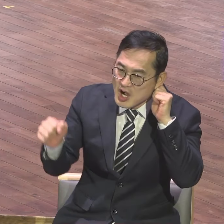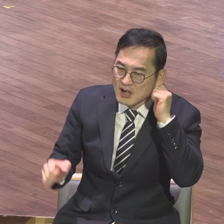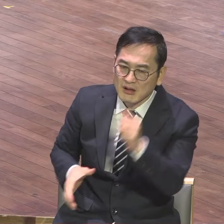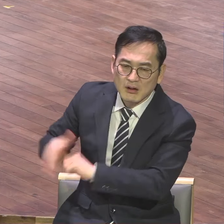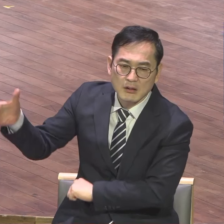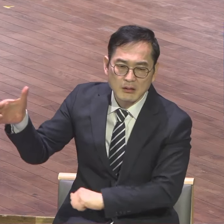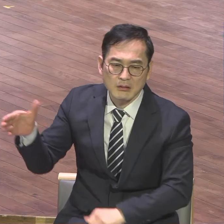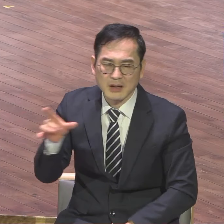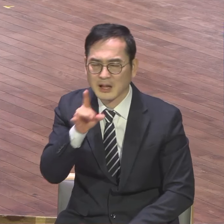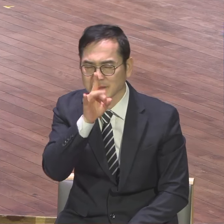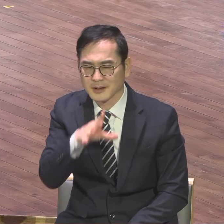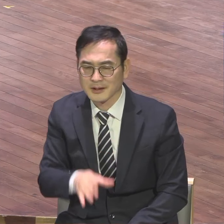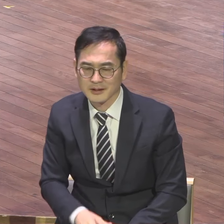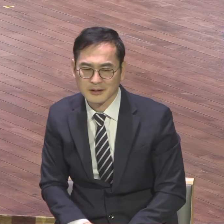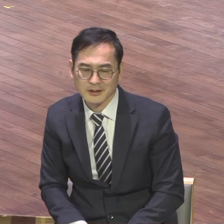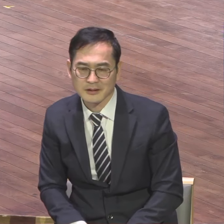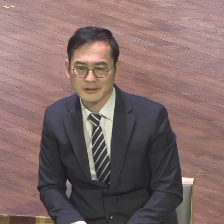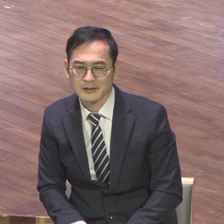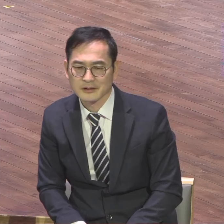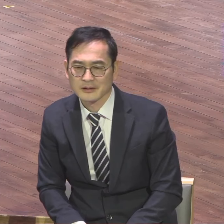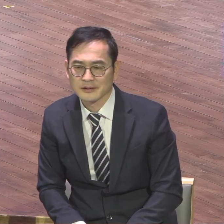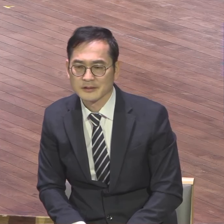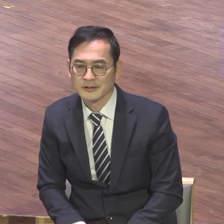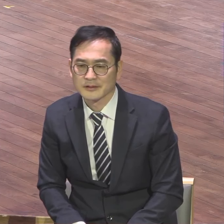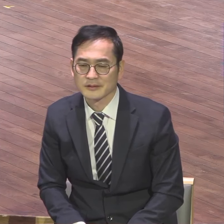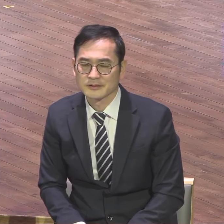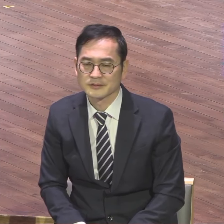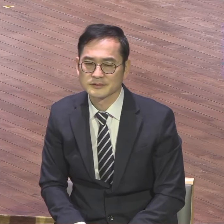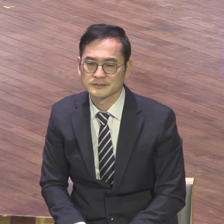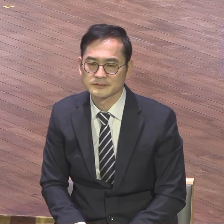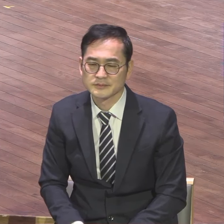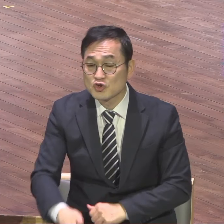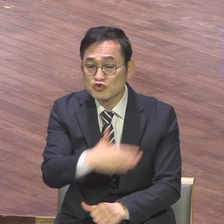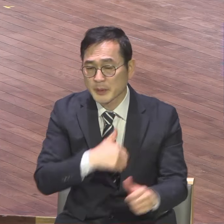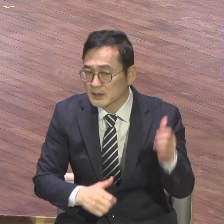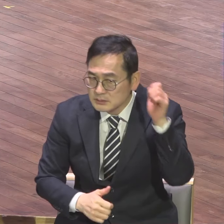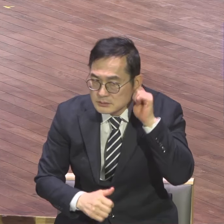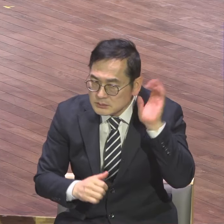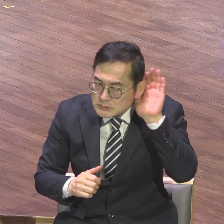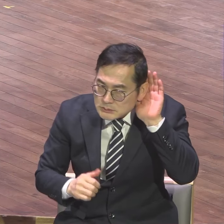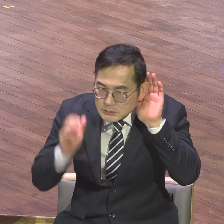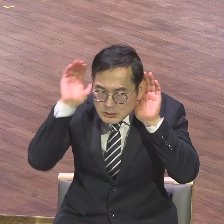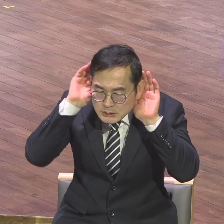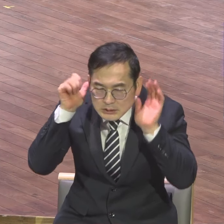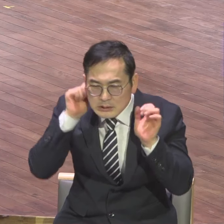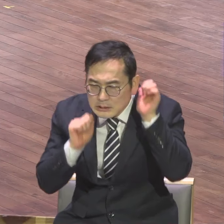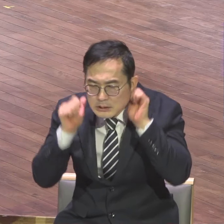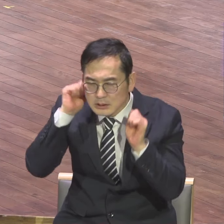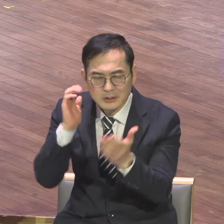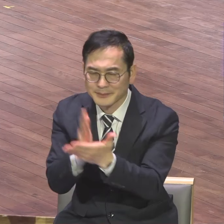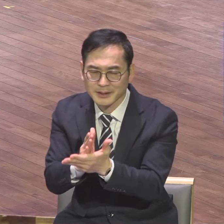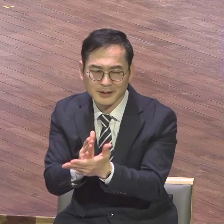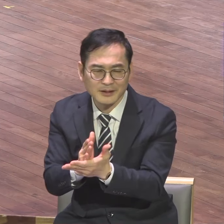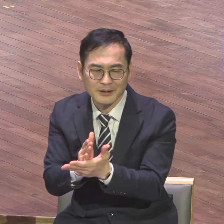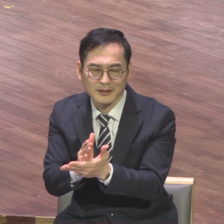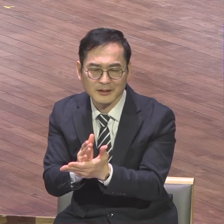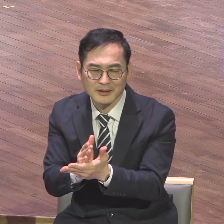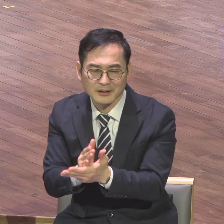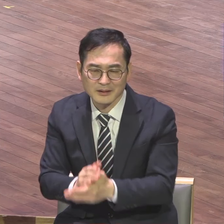내 주위에서 들려오는 이런 저런 그런 소리 이 잡히면 안 돼요.